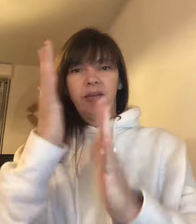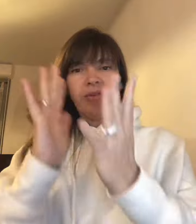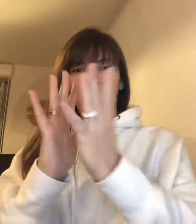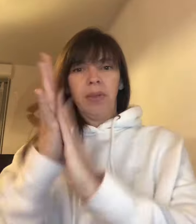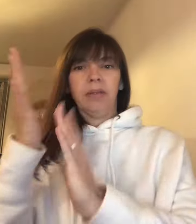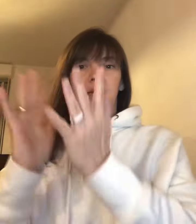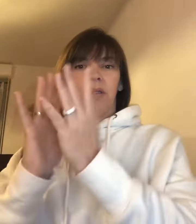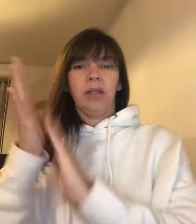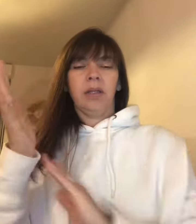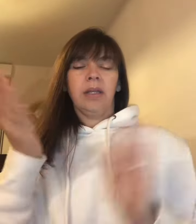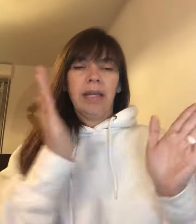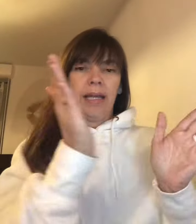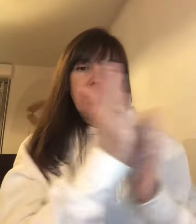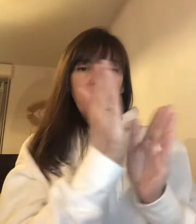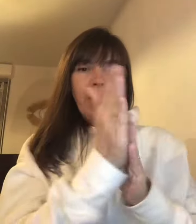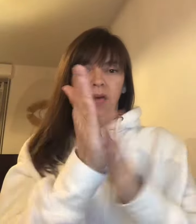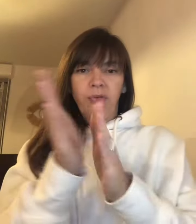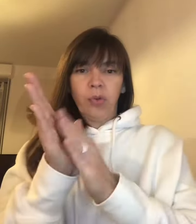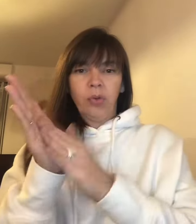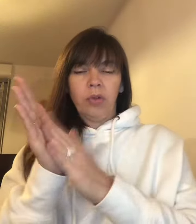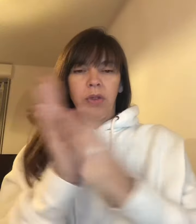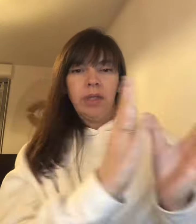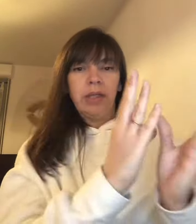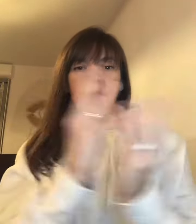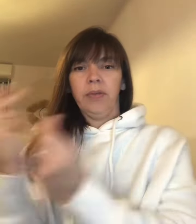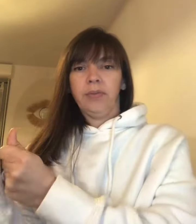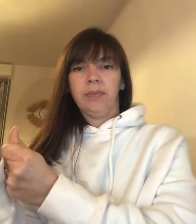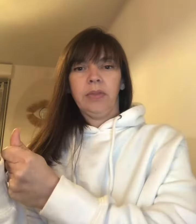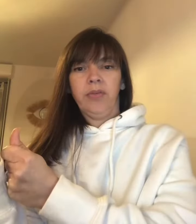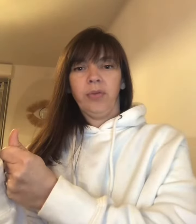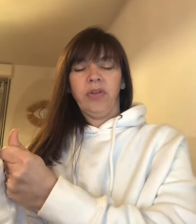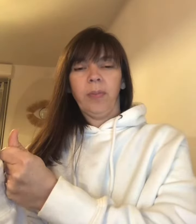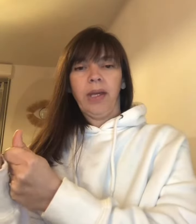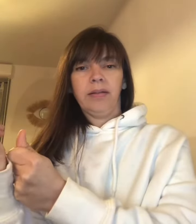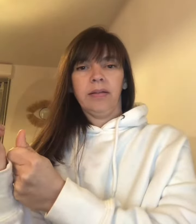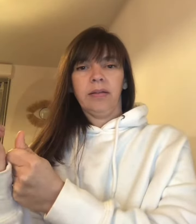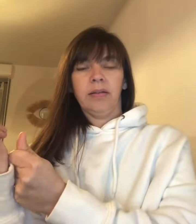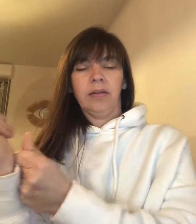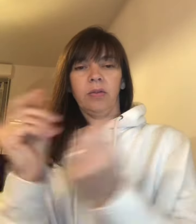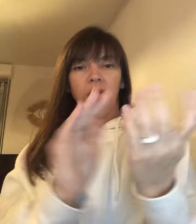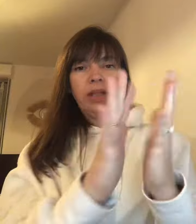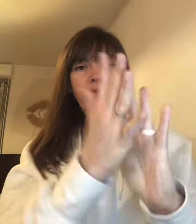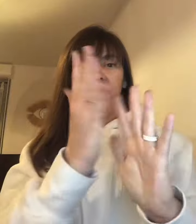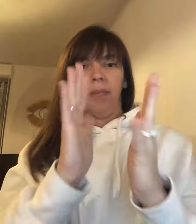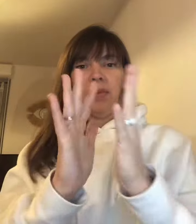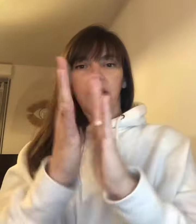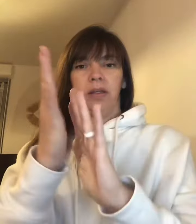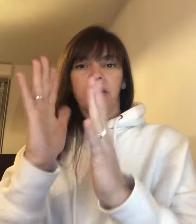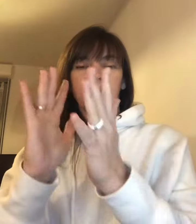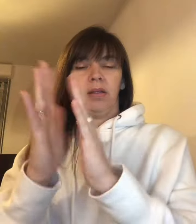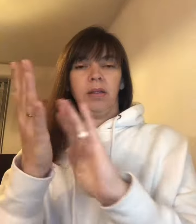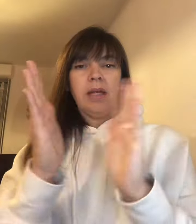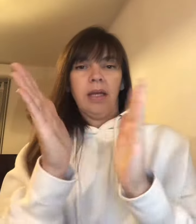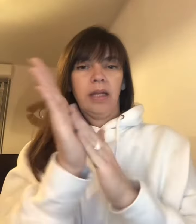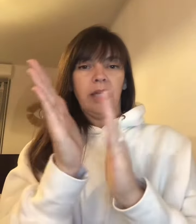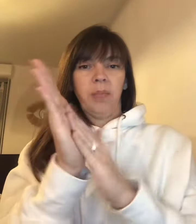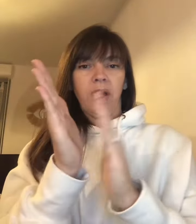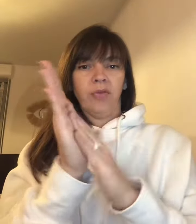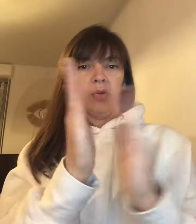des flammes les bravos qui les font disparaître qui a des flammes et bravo